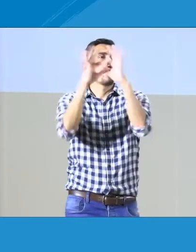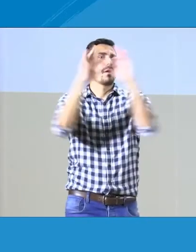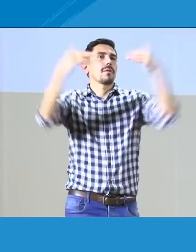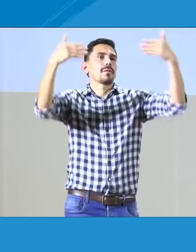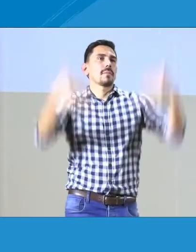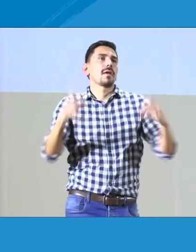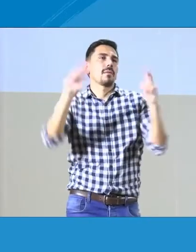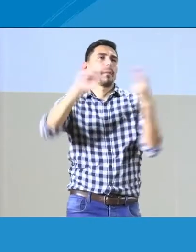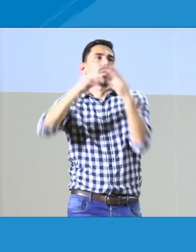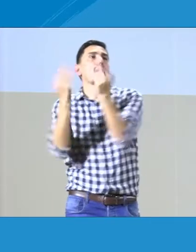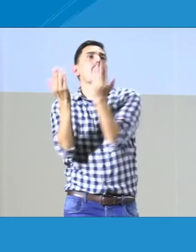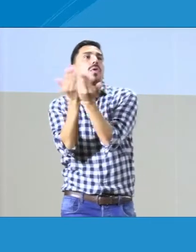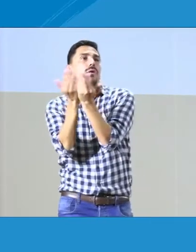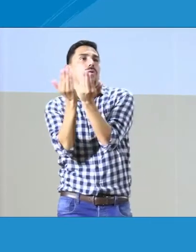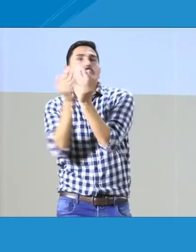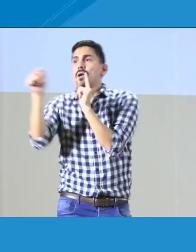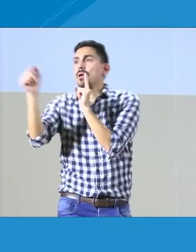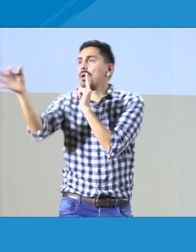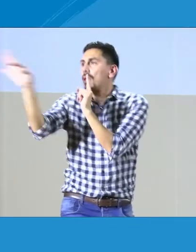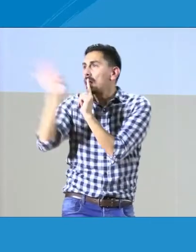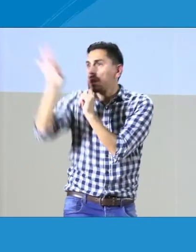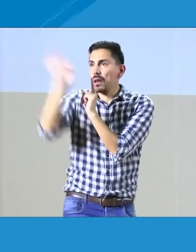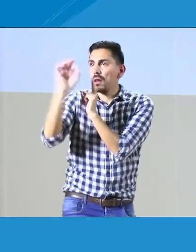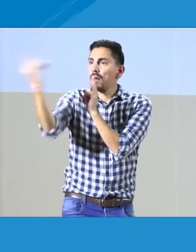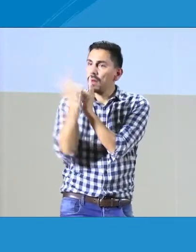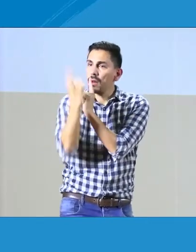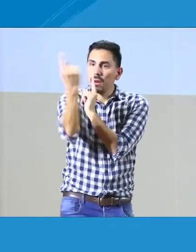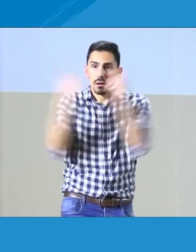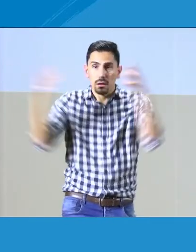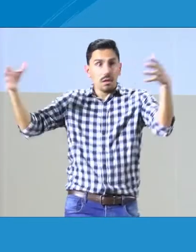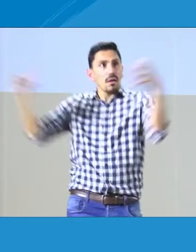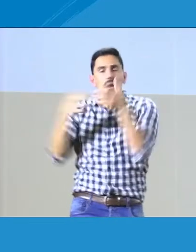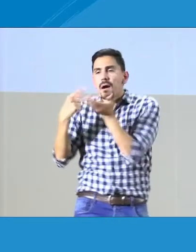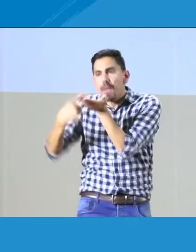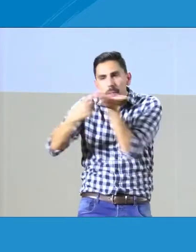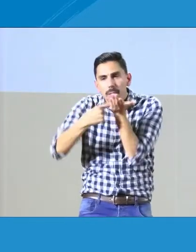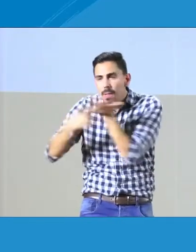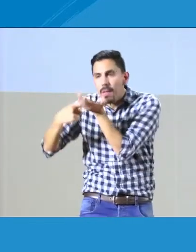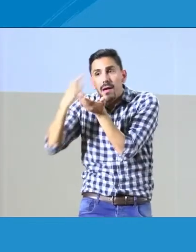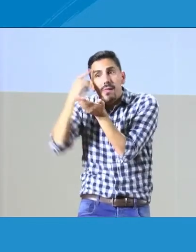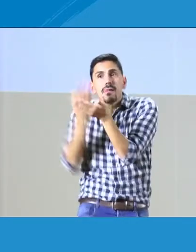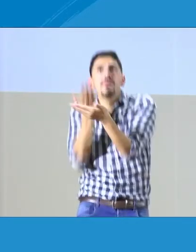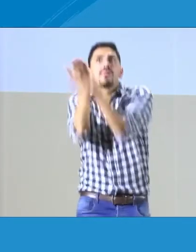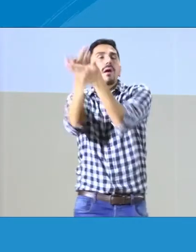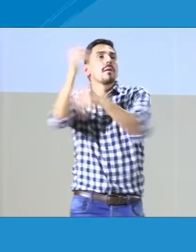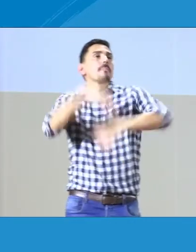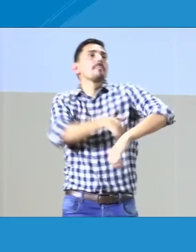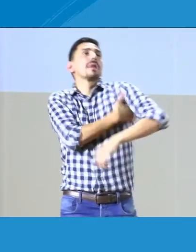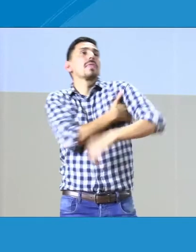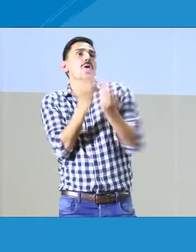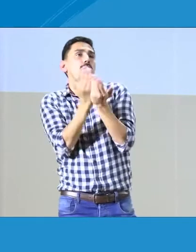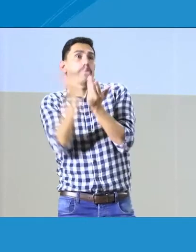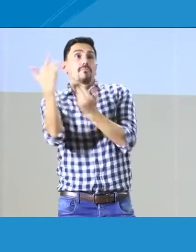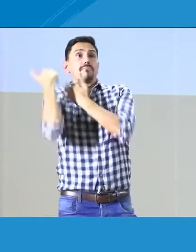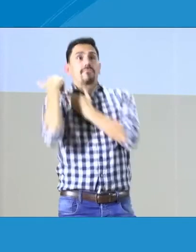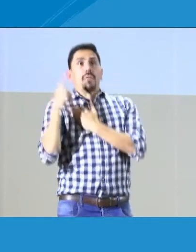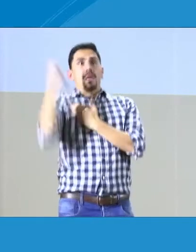las diferentes entidades que tenían unos enfoques educativos. Entonces, se hizo una mesa de trabajo y se hizo